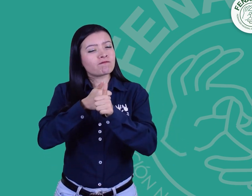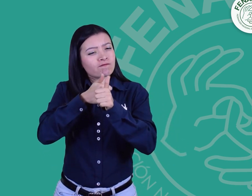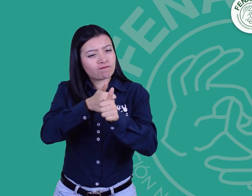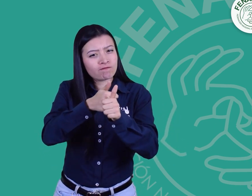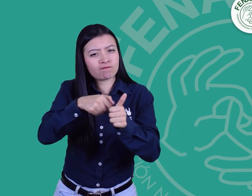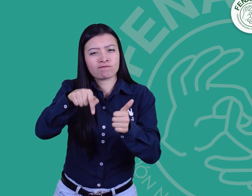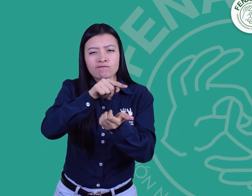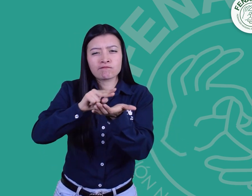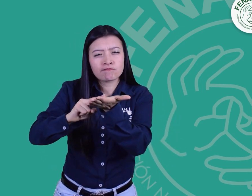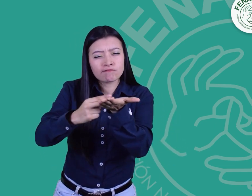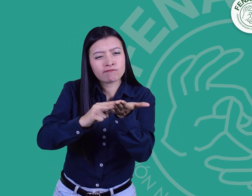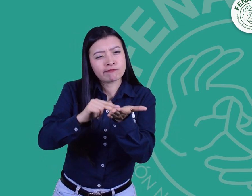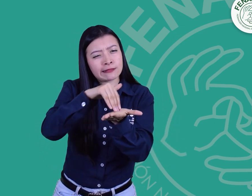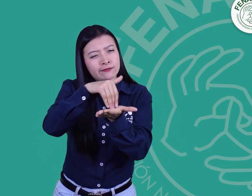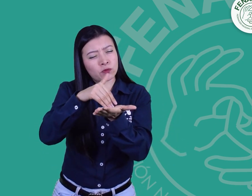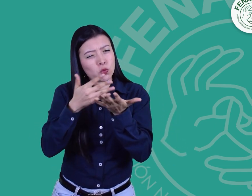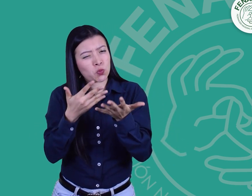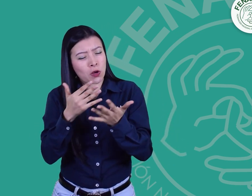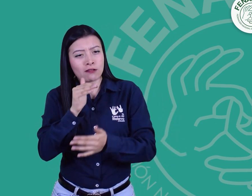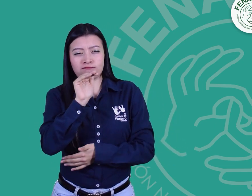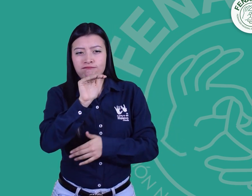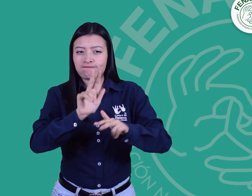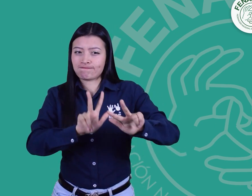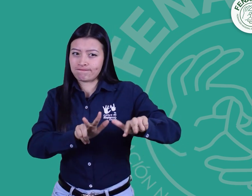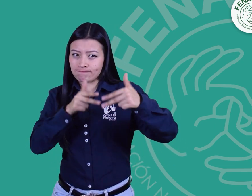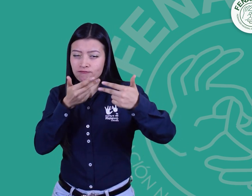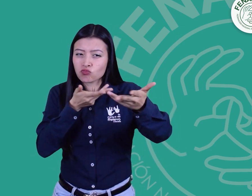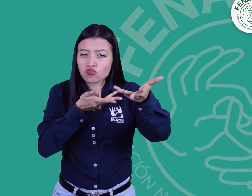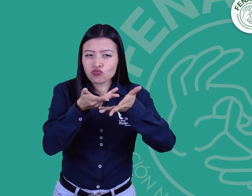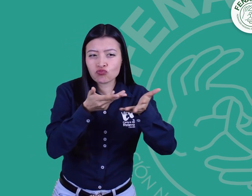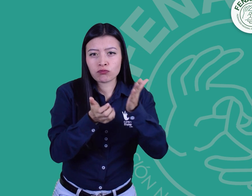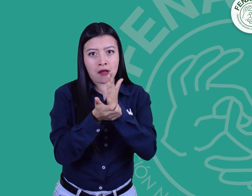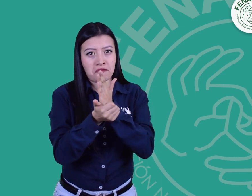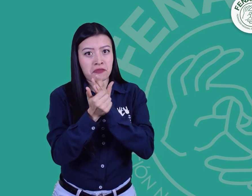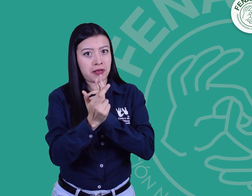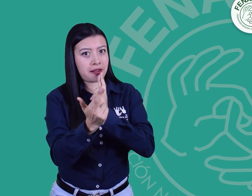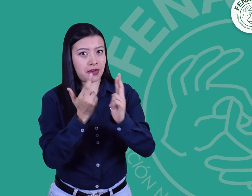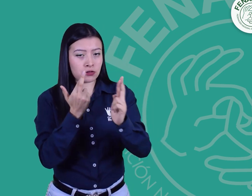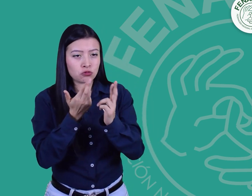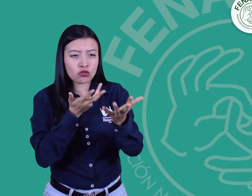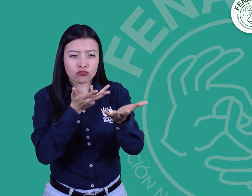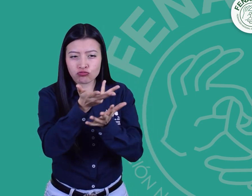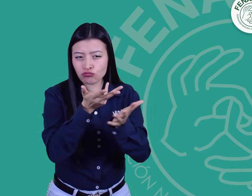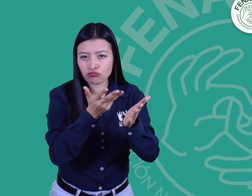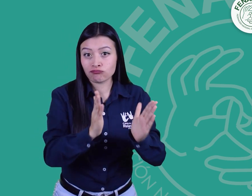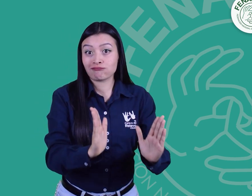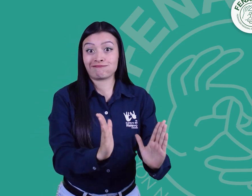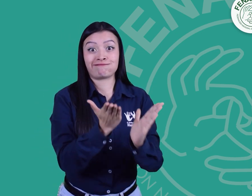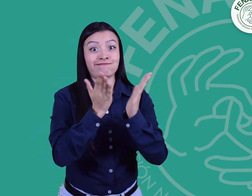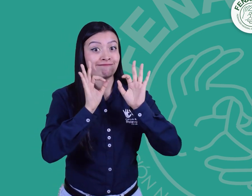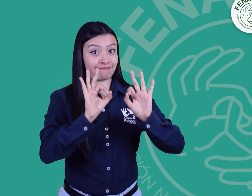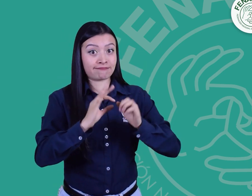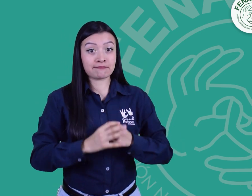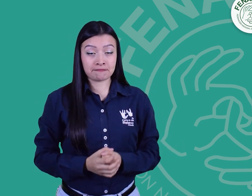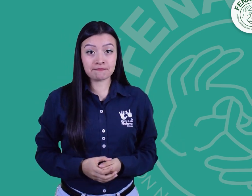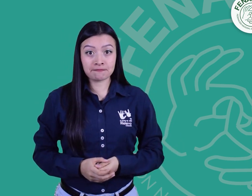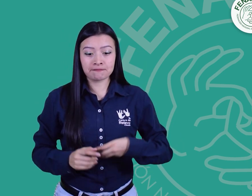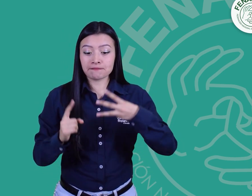entre otros, realizando recomendaciones para el mejoramiento y la calidad del servicio. Dos, realizar retroalimentaciones de manera virtual de las